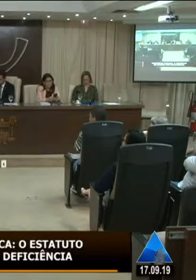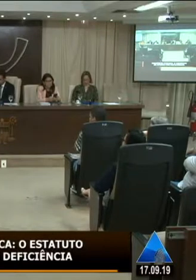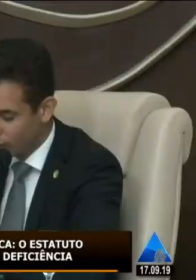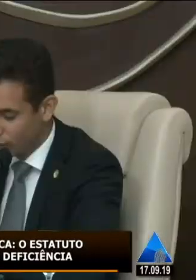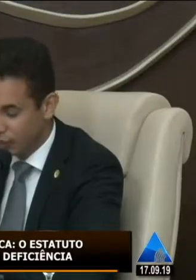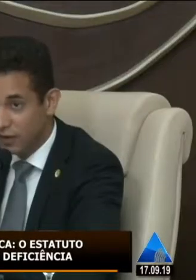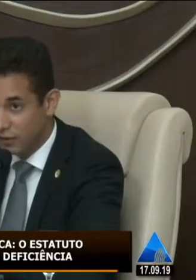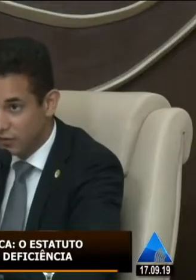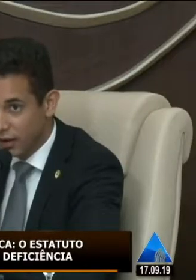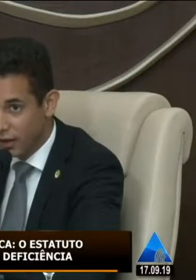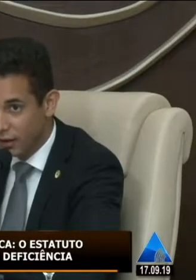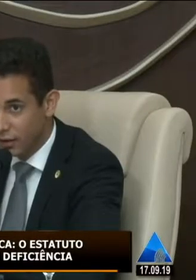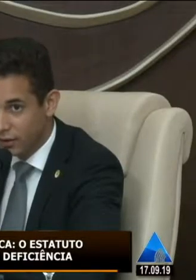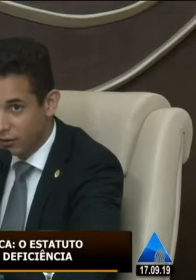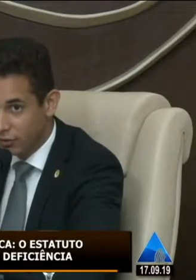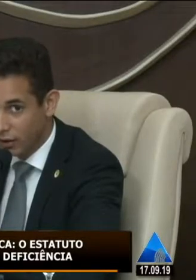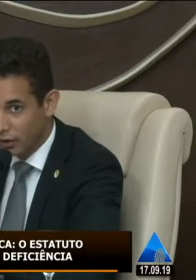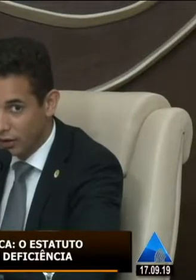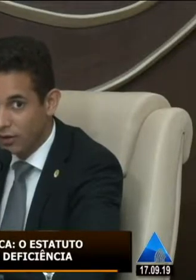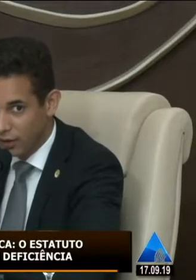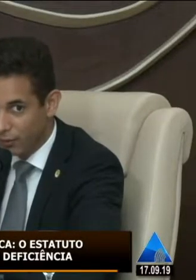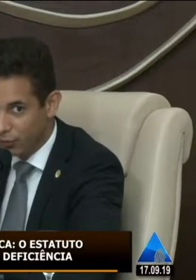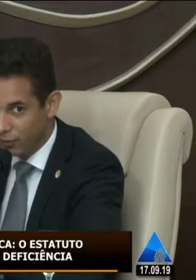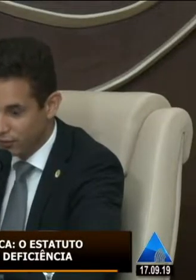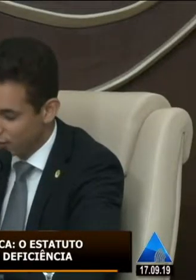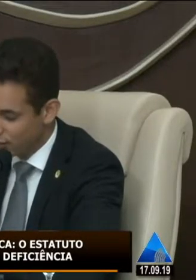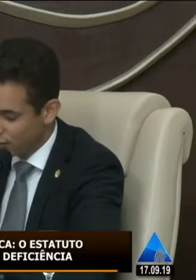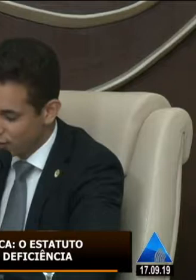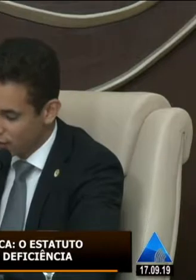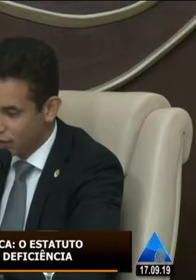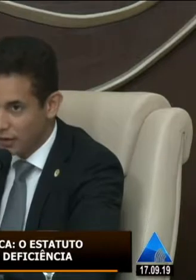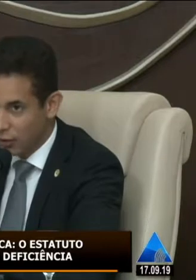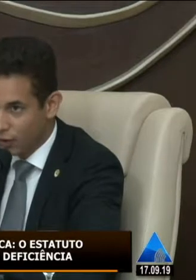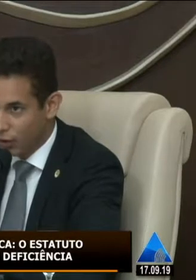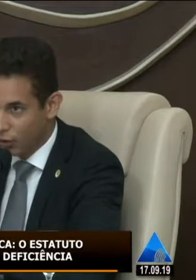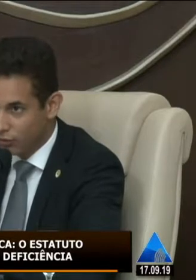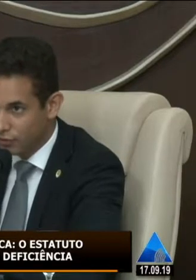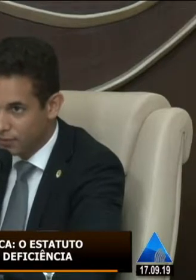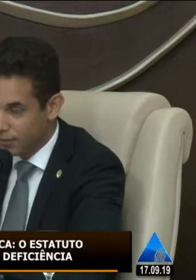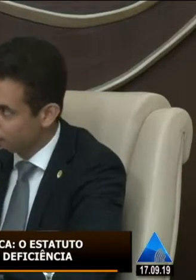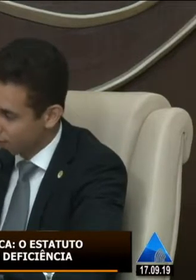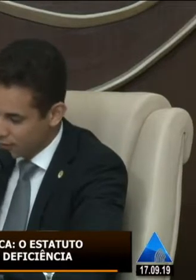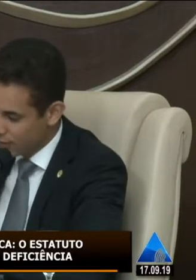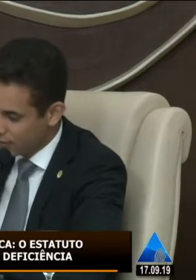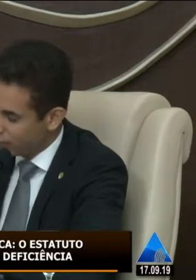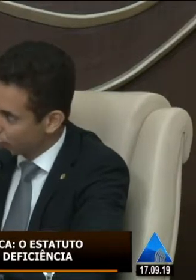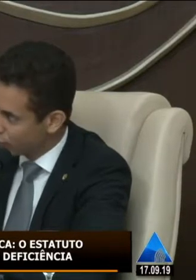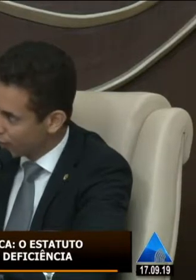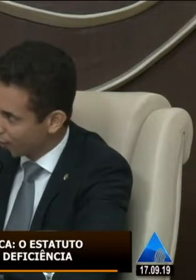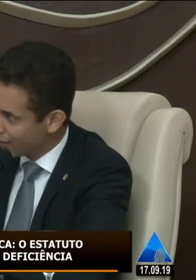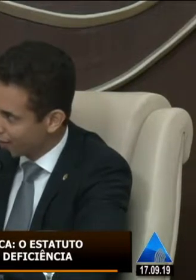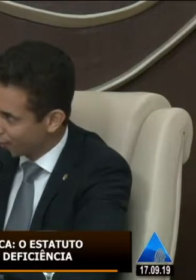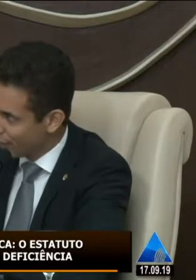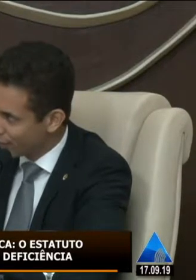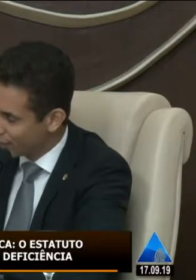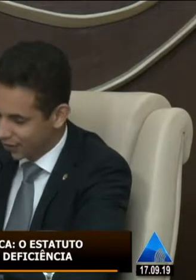Valtecia Sá está aqui e depois Tiago Queiroz Danusa